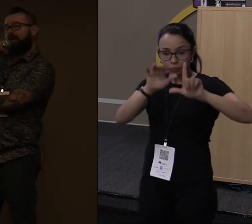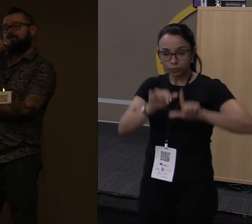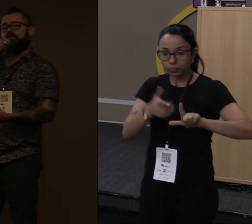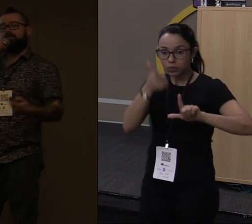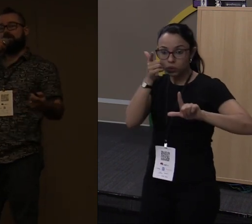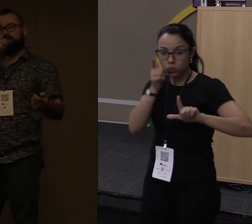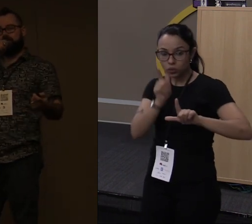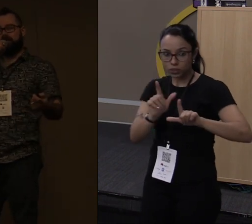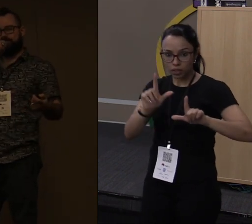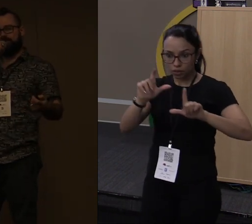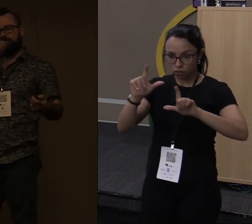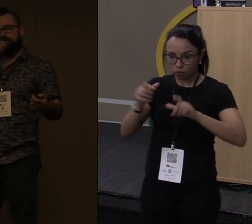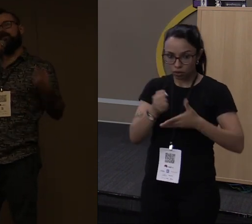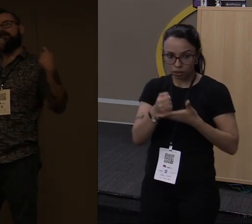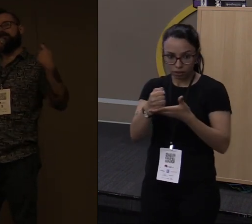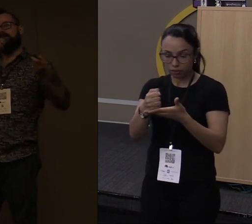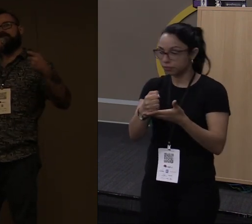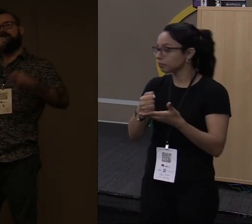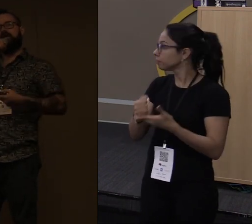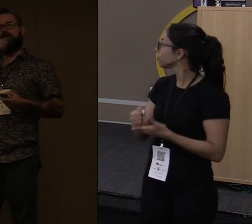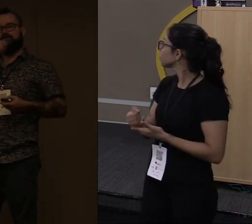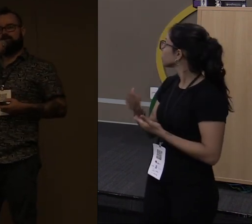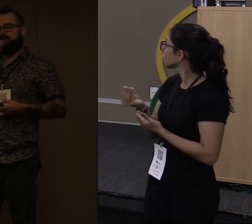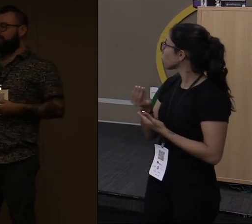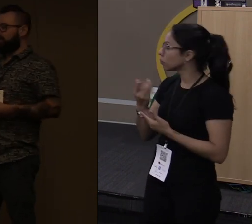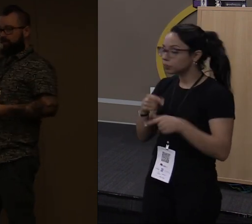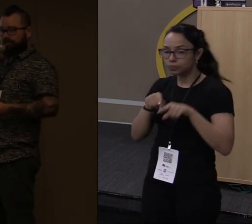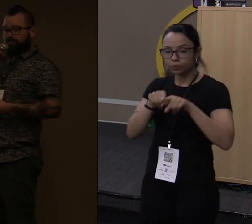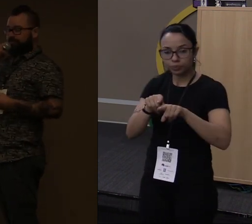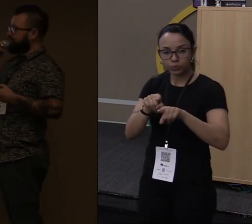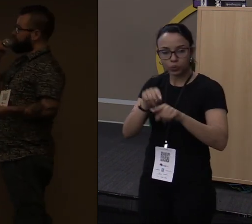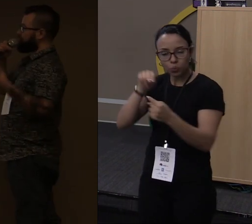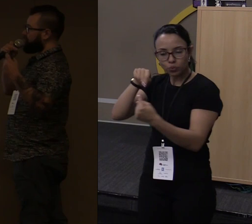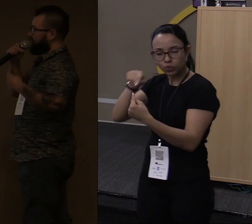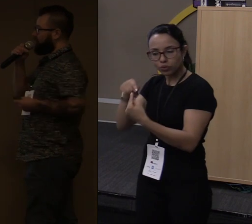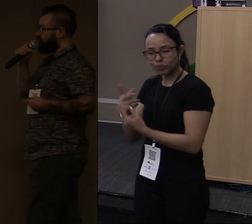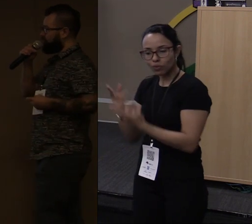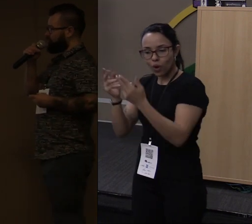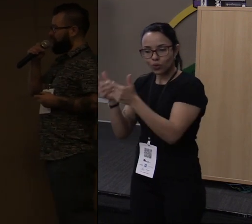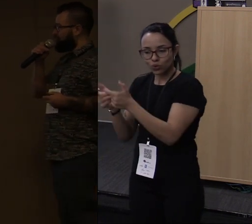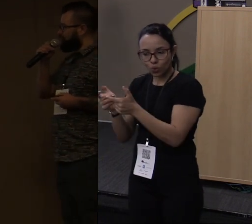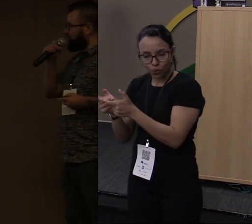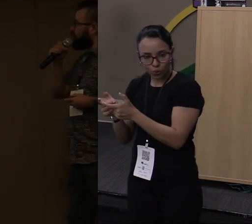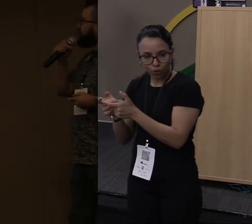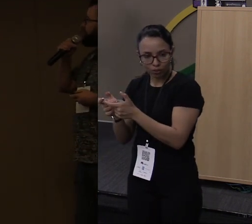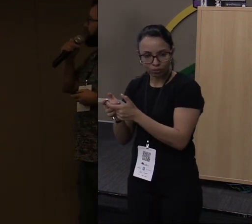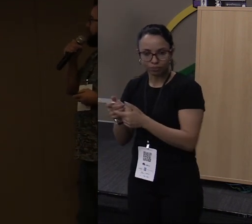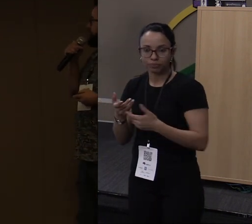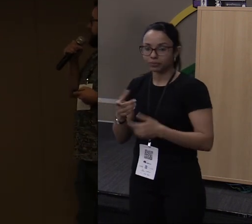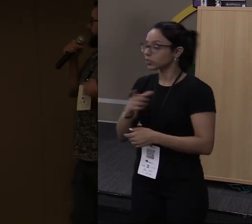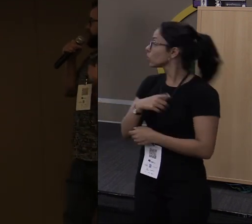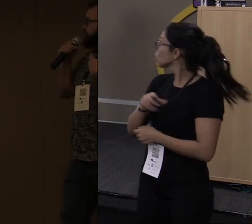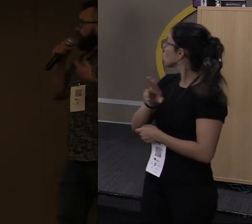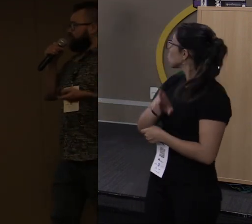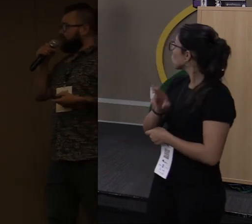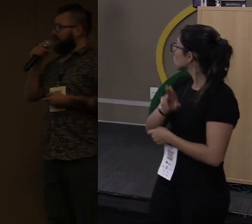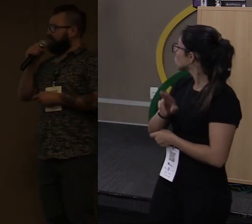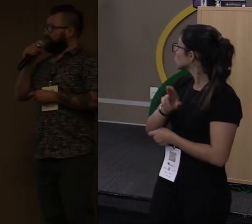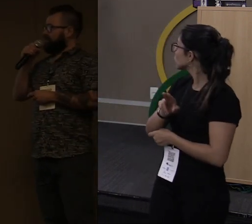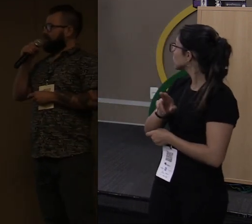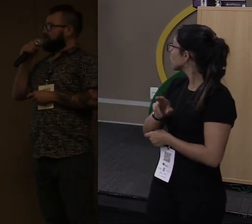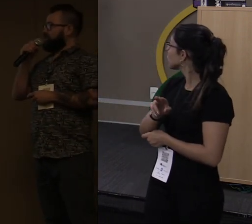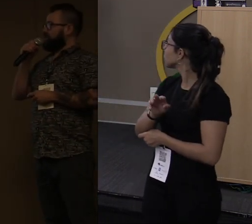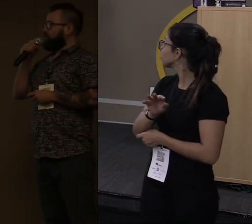paralelo em Rust, seguindo a ideia do jogo de RPG? Eu uso as traits. Então existe uma